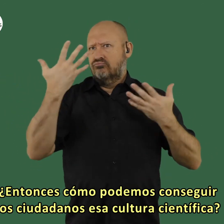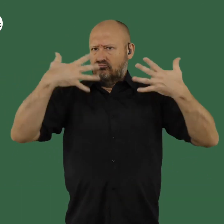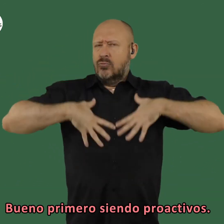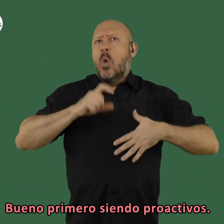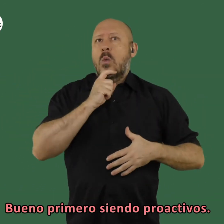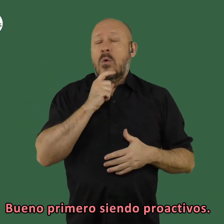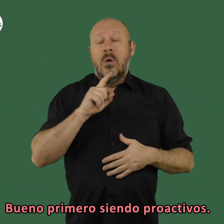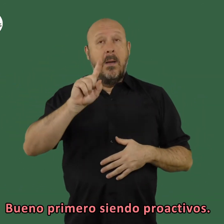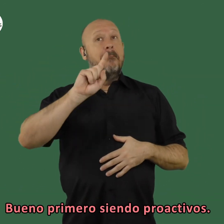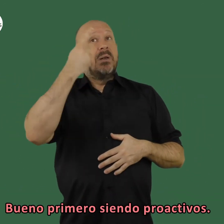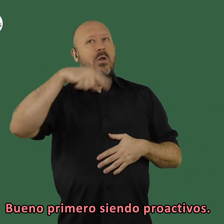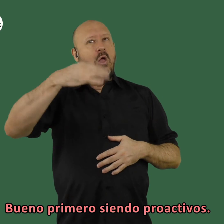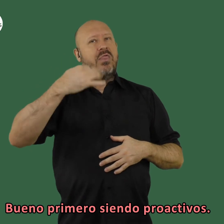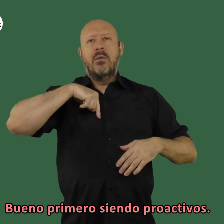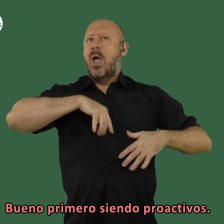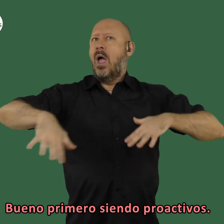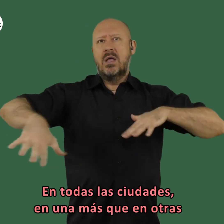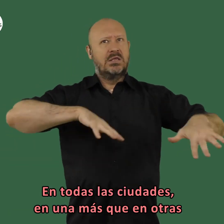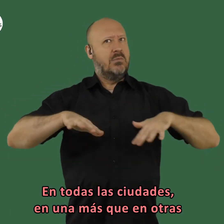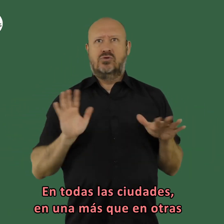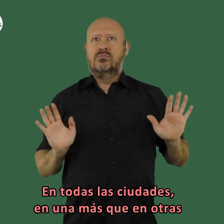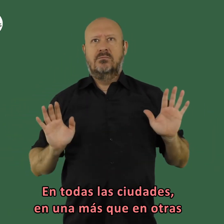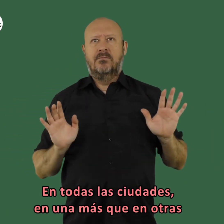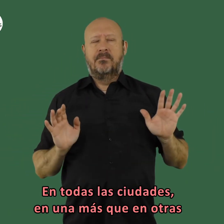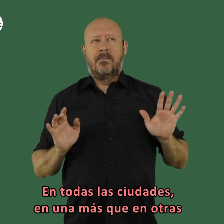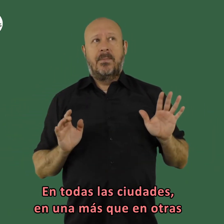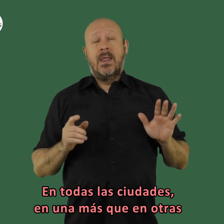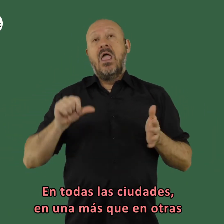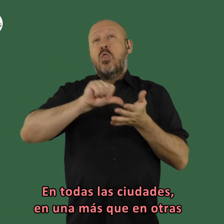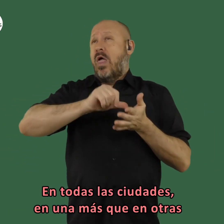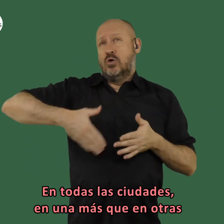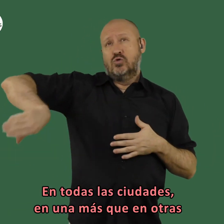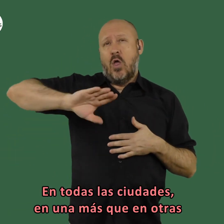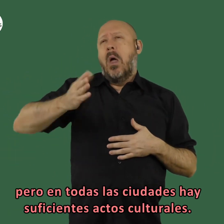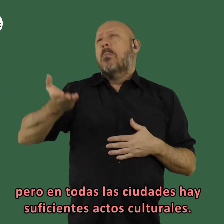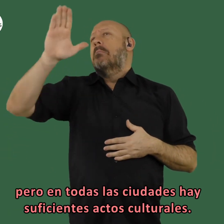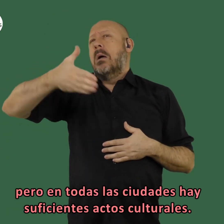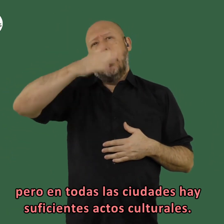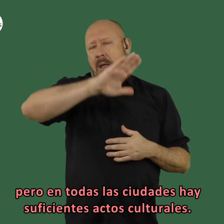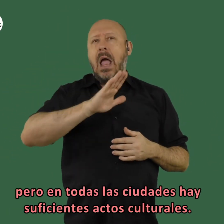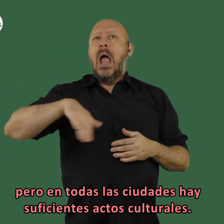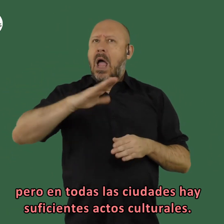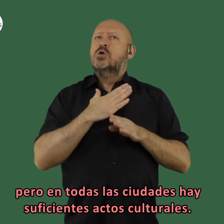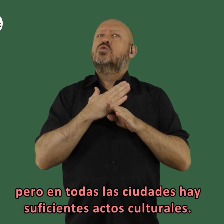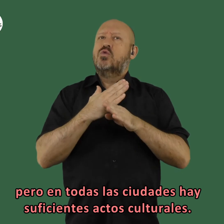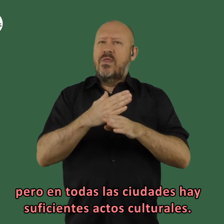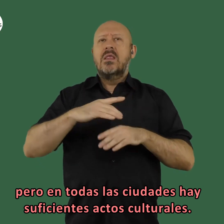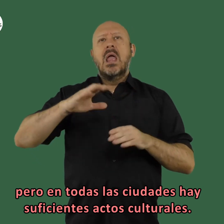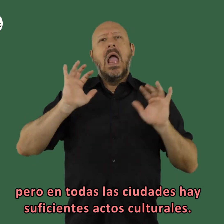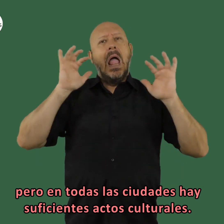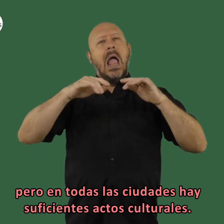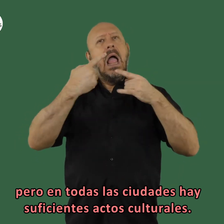científica bueno primero siendo proactivos en todas las ciudades en unas más que en otras pero en todas las ciudades hay